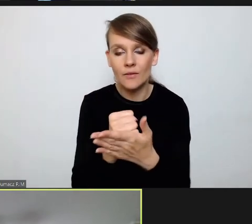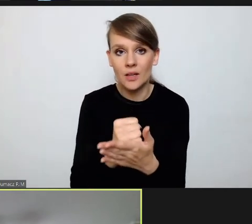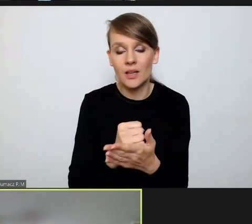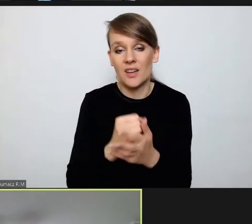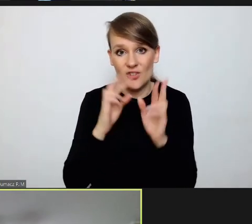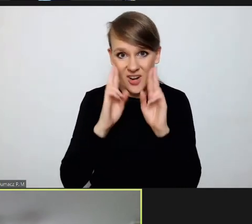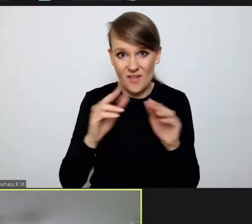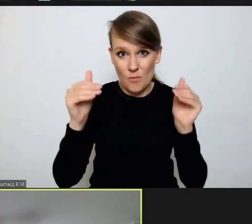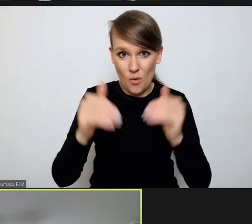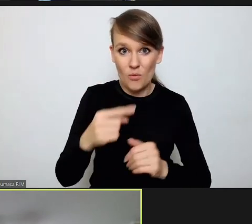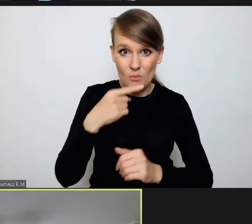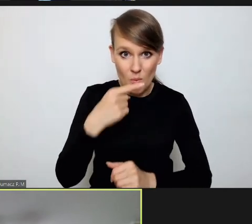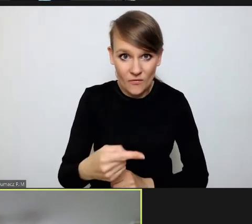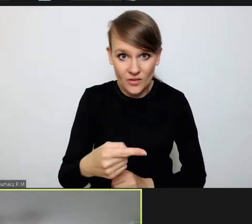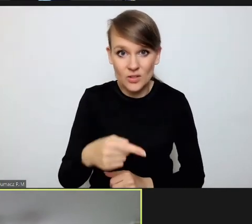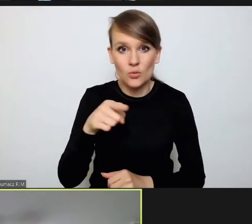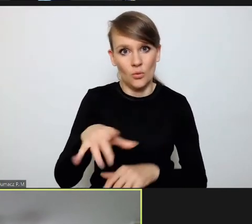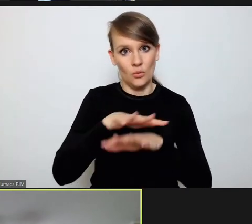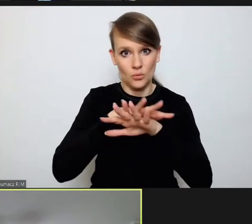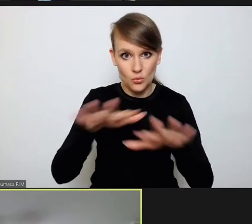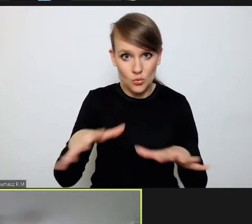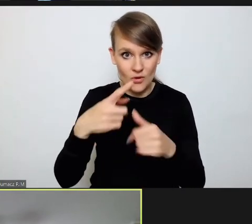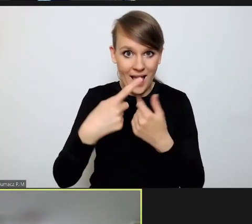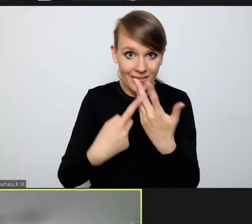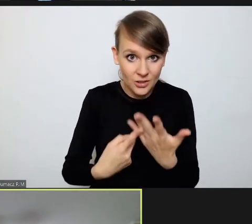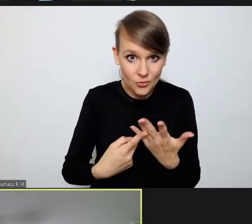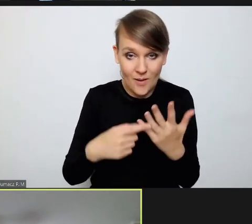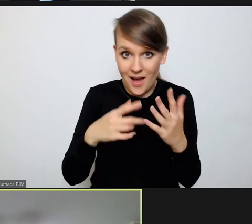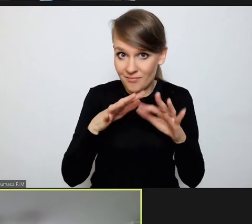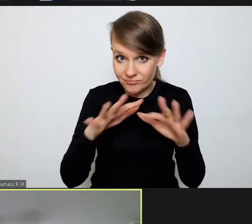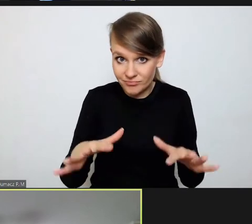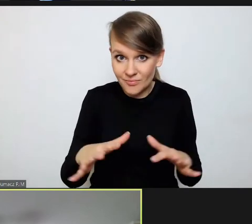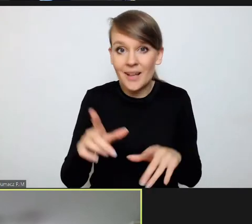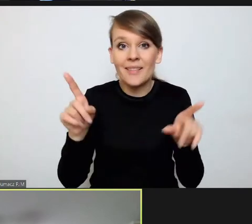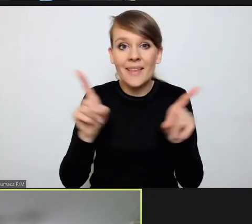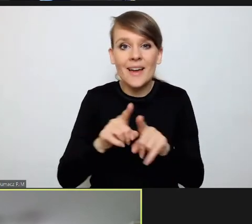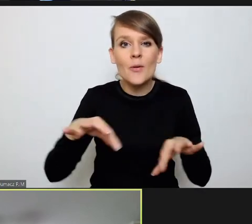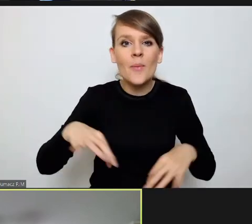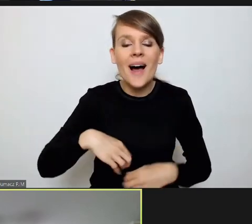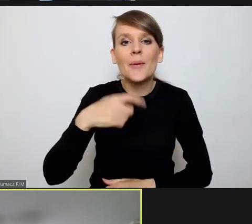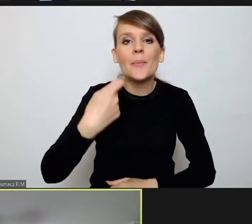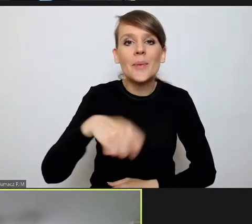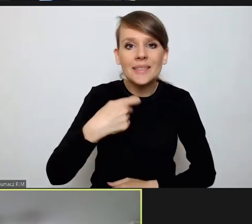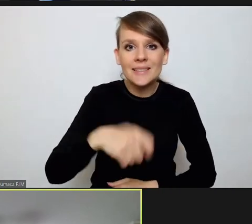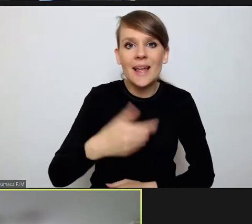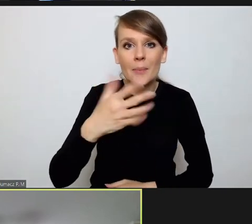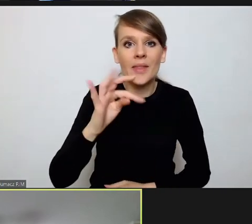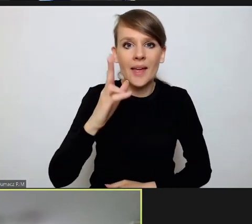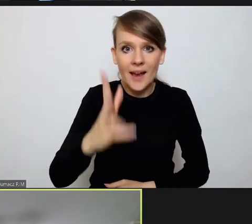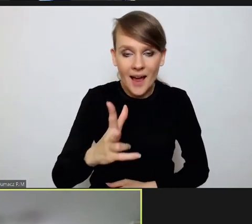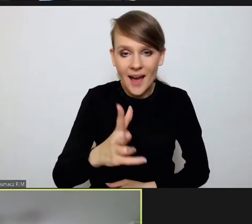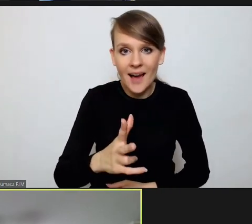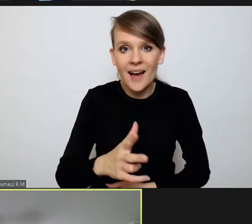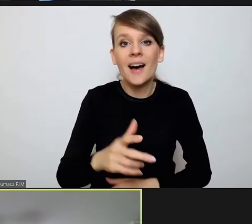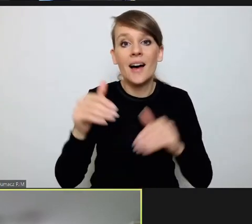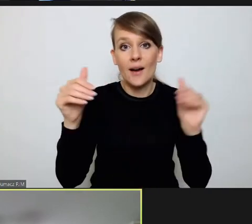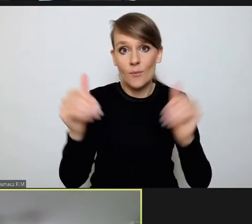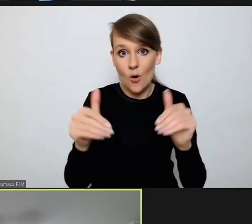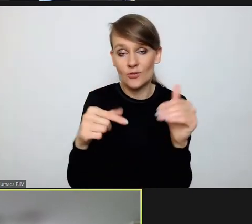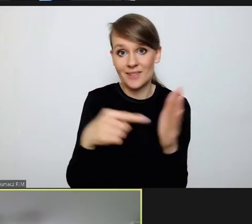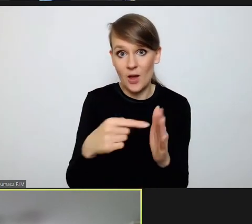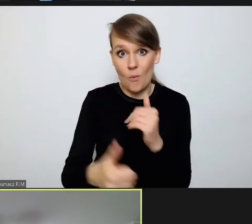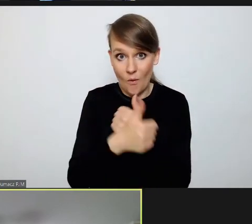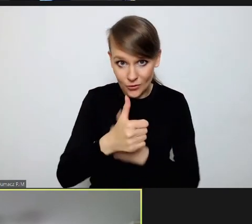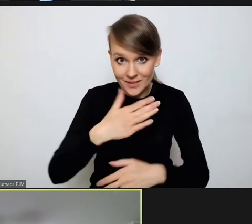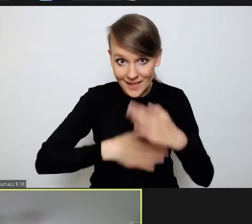powiedzieć, że to jest duża liczba, duży ich wymiar i czy również Pan jako Prezydent MTK może być z tego powodu zadowolony, bo